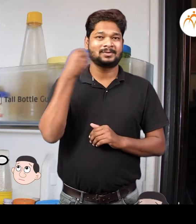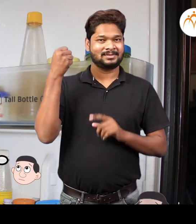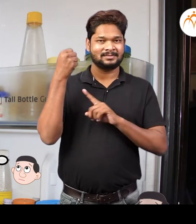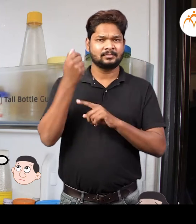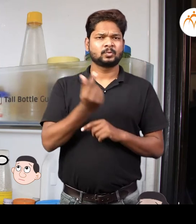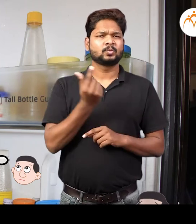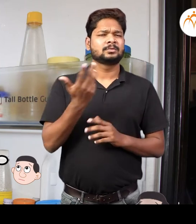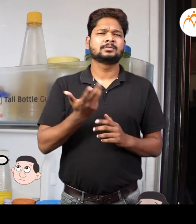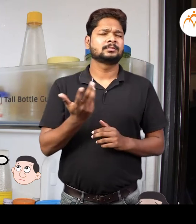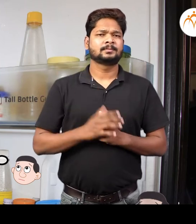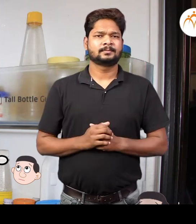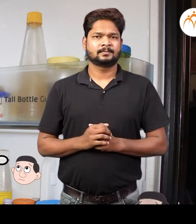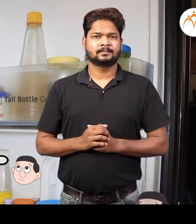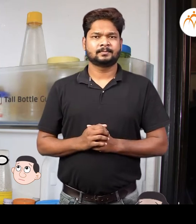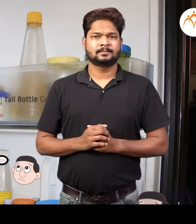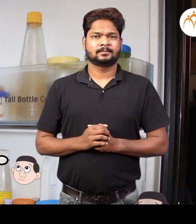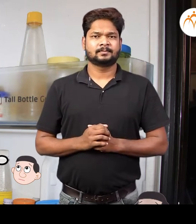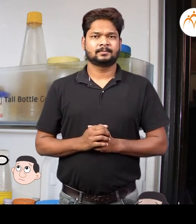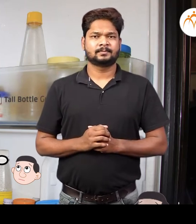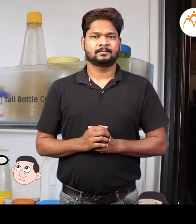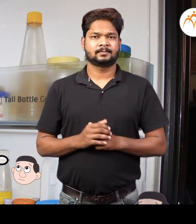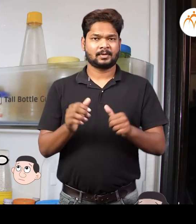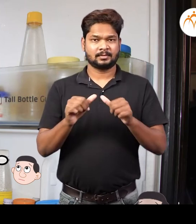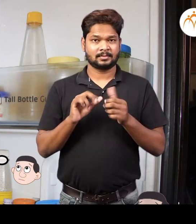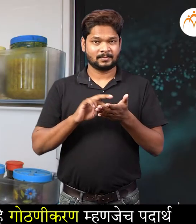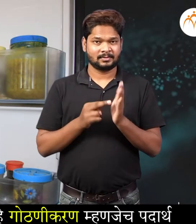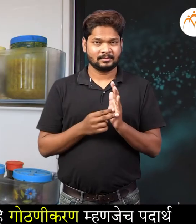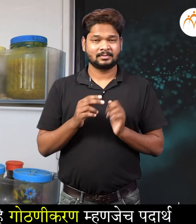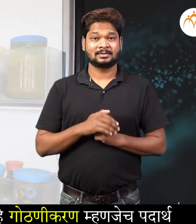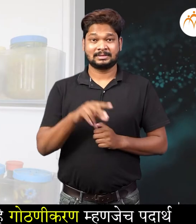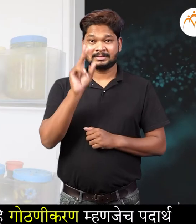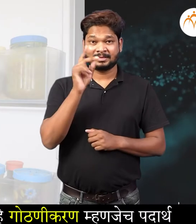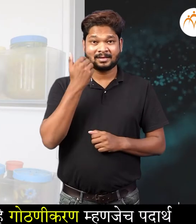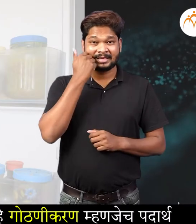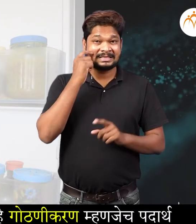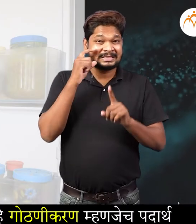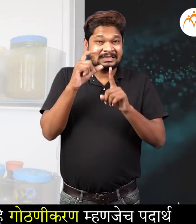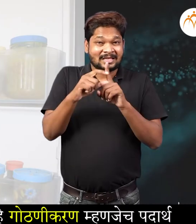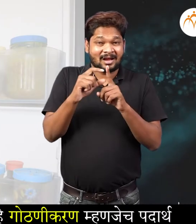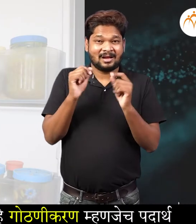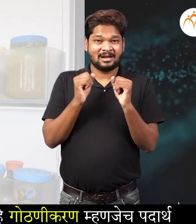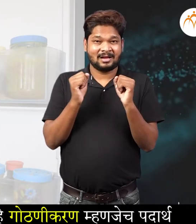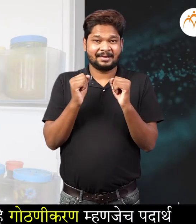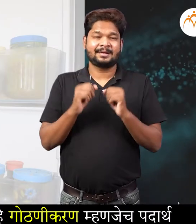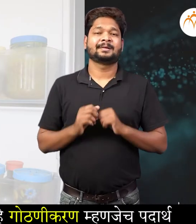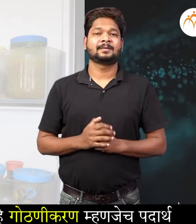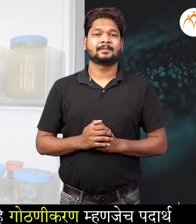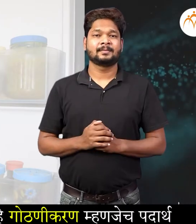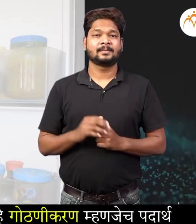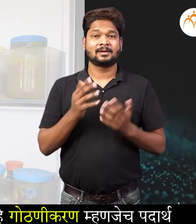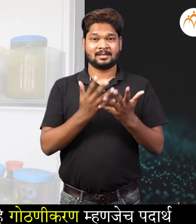रेफ्रिजरेटर सर्थाथ शीत कापाटे कावा परतो याचे उत्तर आये दुसरी पद्धत आये गोठनी करण